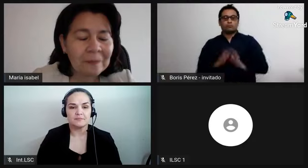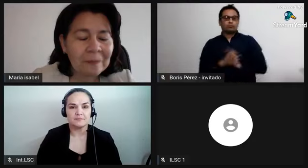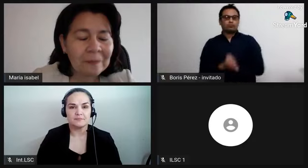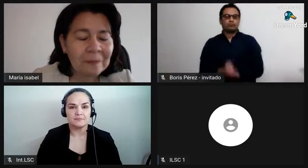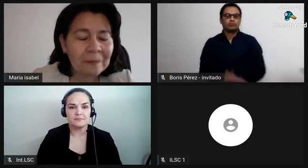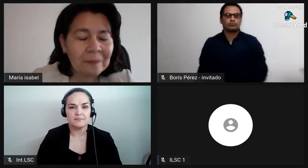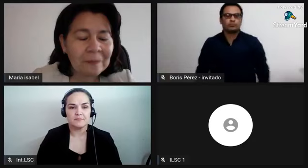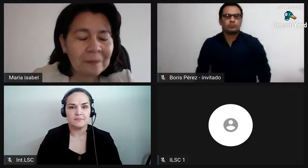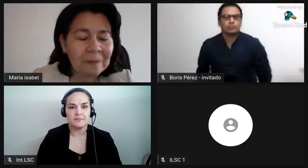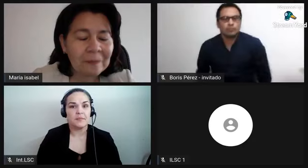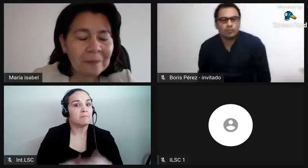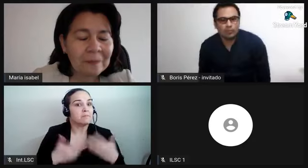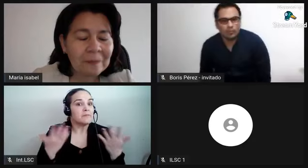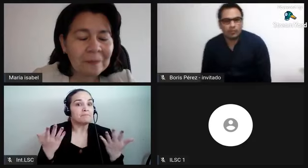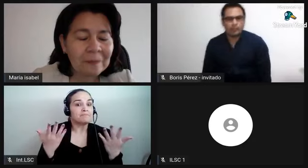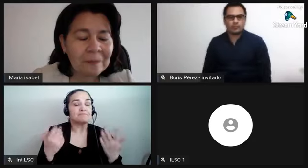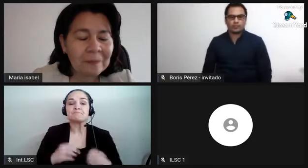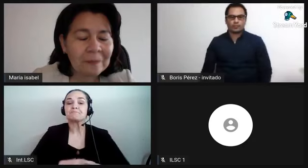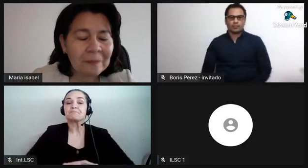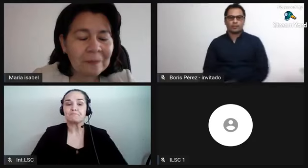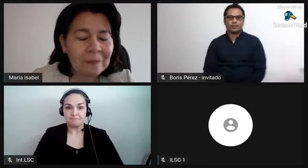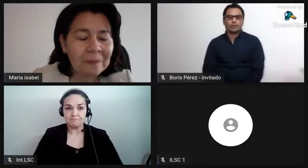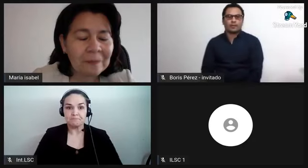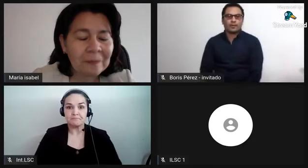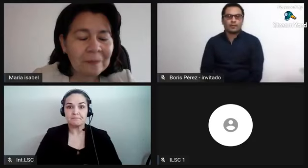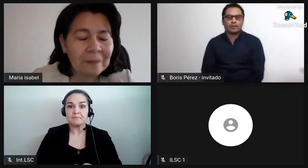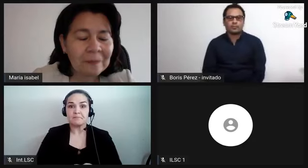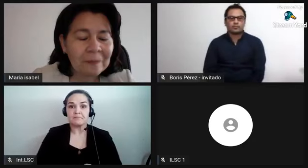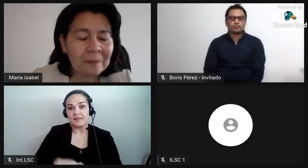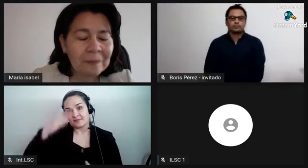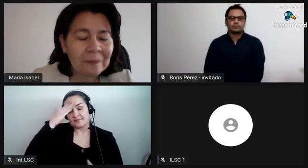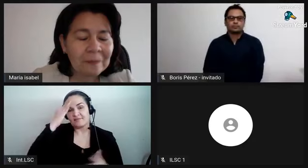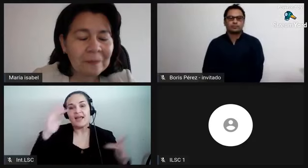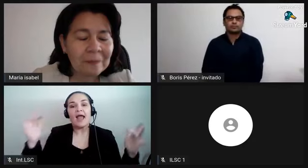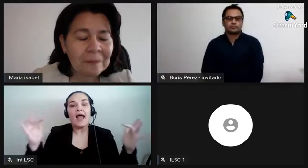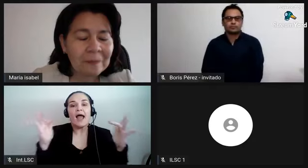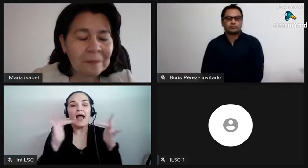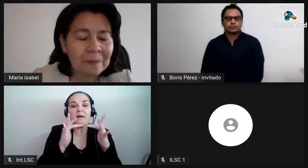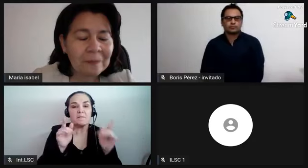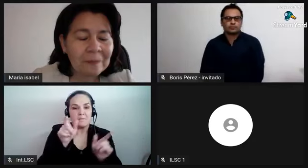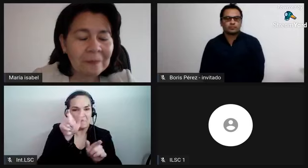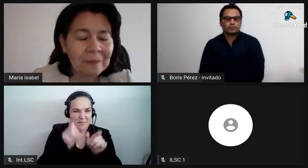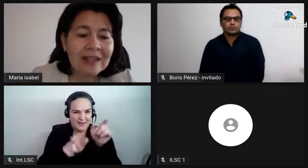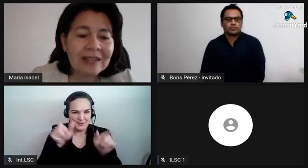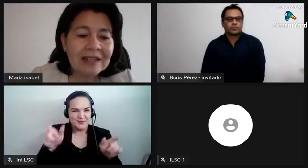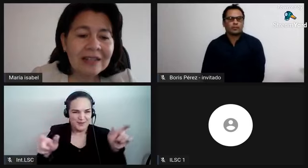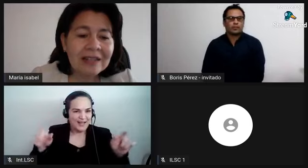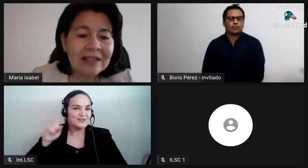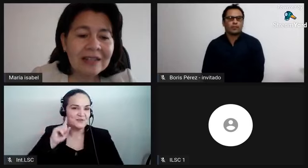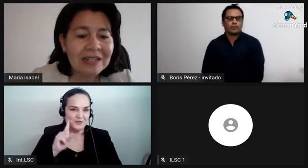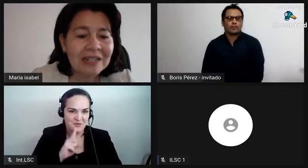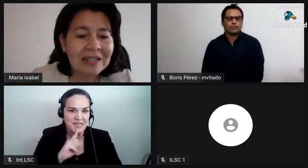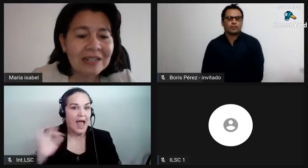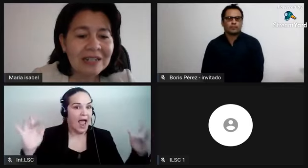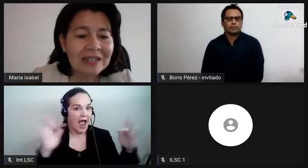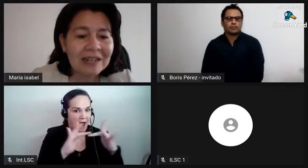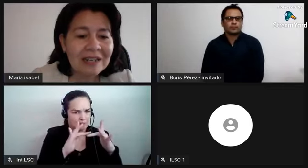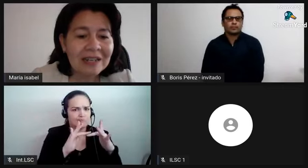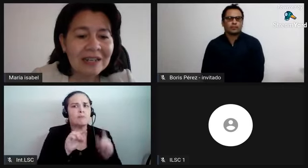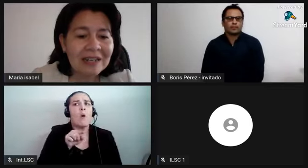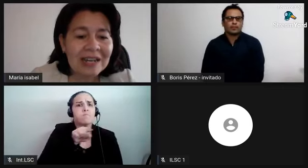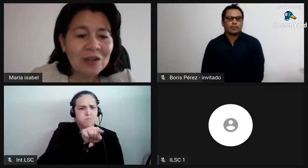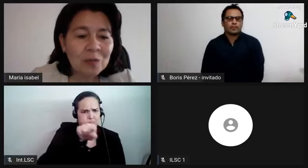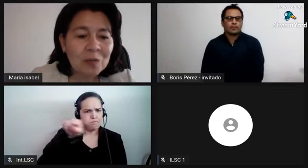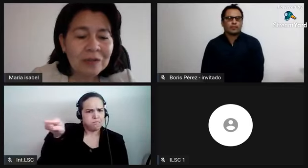como se trata de una programación accesible para personas sordas sabemos que hay personas oyentes que sirven es que